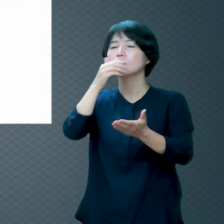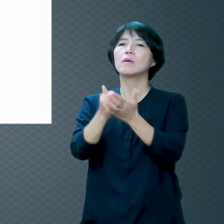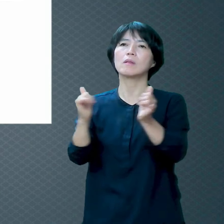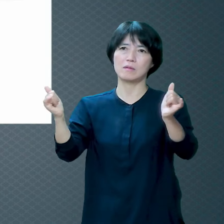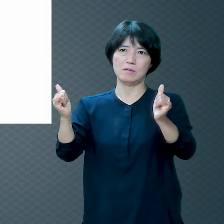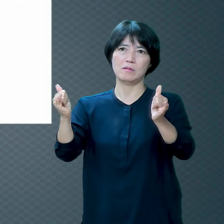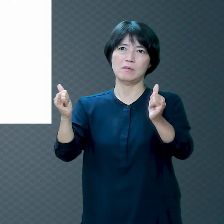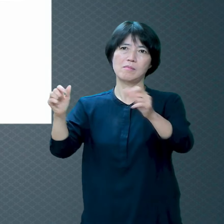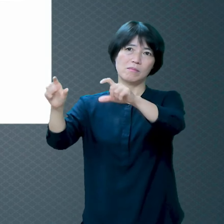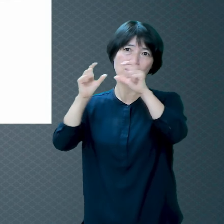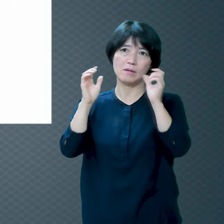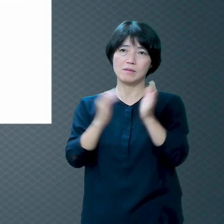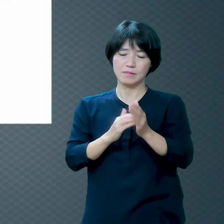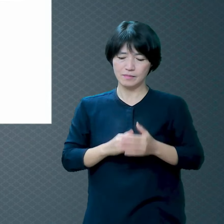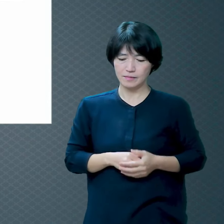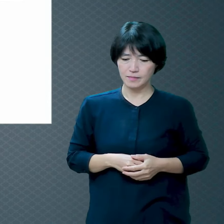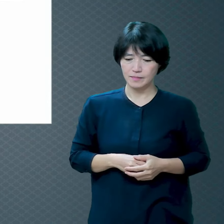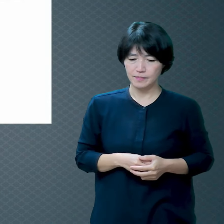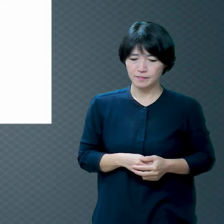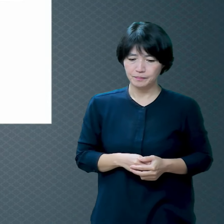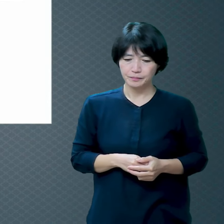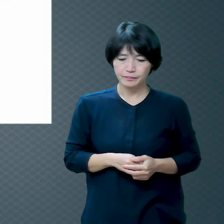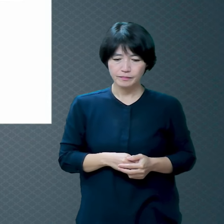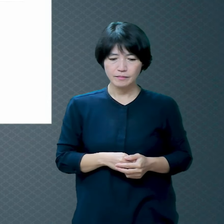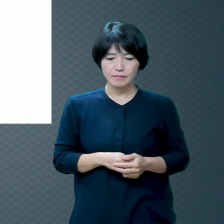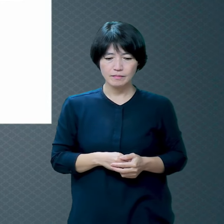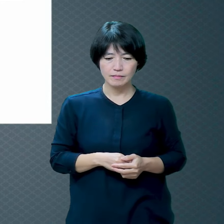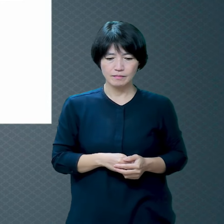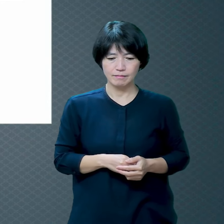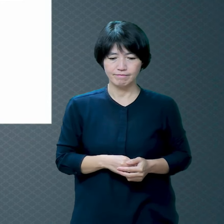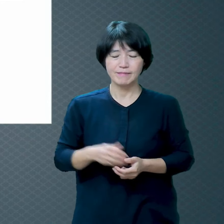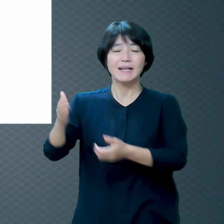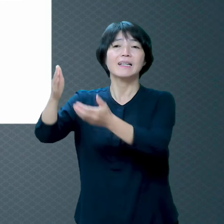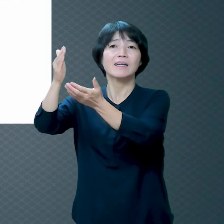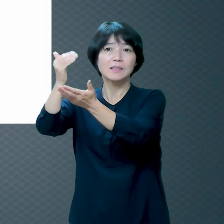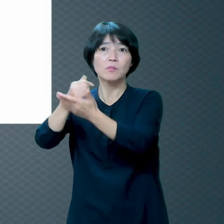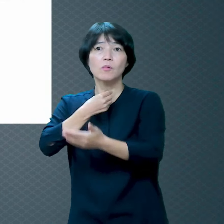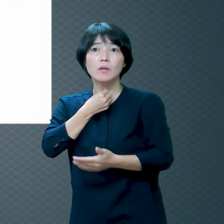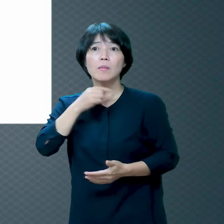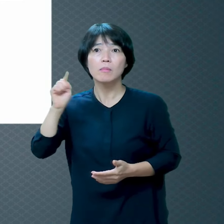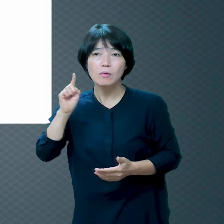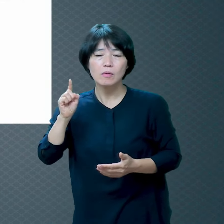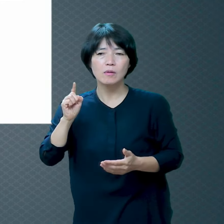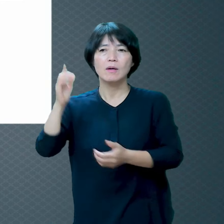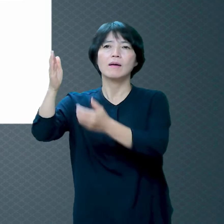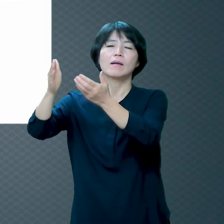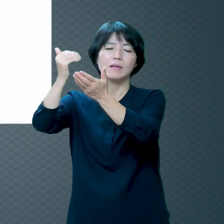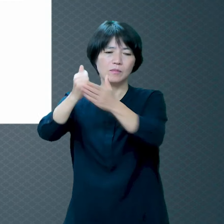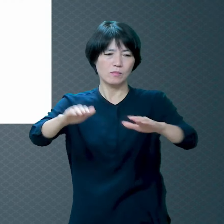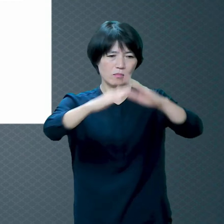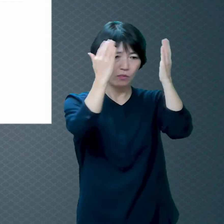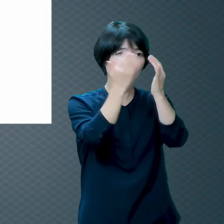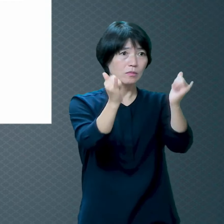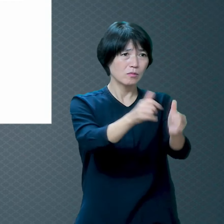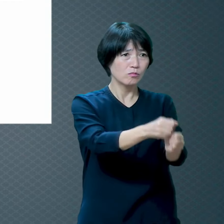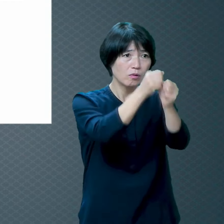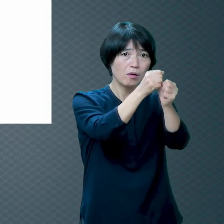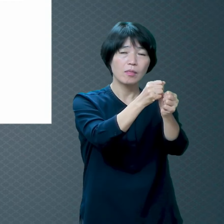하나님은 어때요? 하나님 마음이에요 하나님은 모든 사람이 구원을 받으며